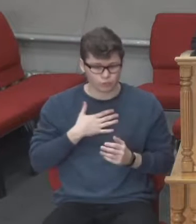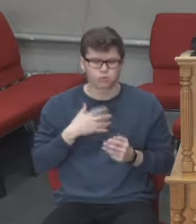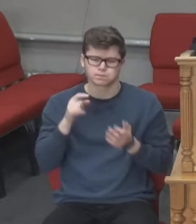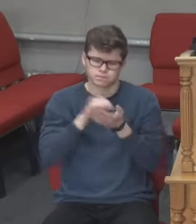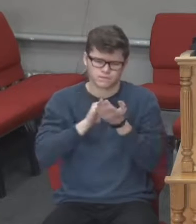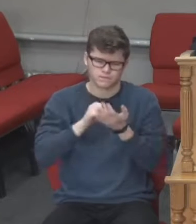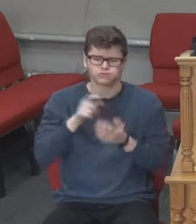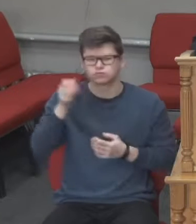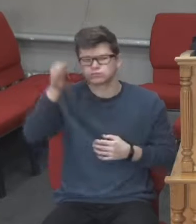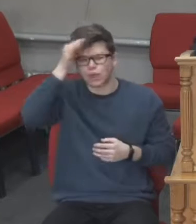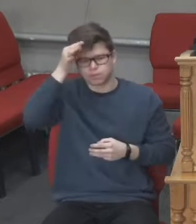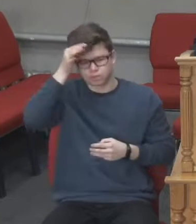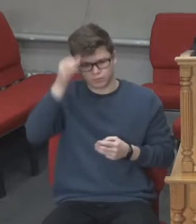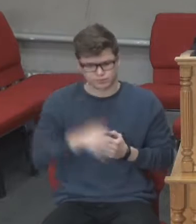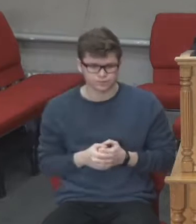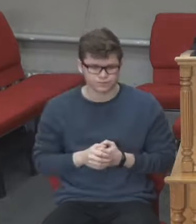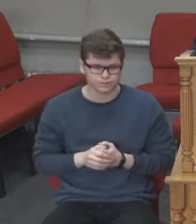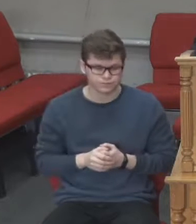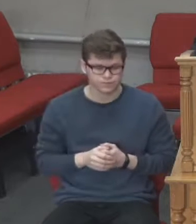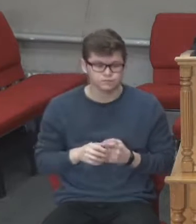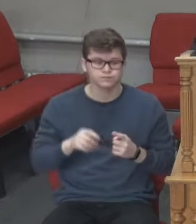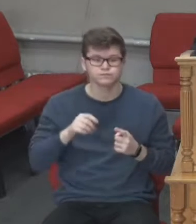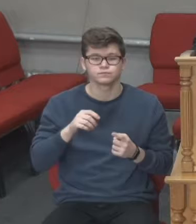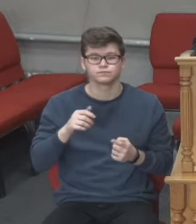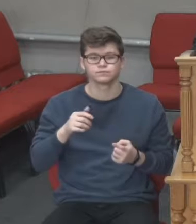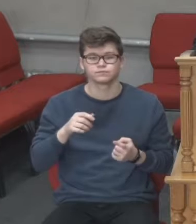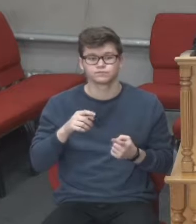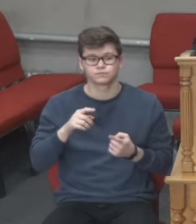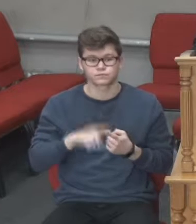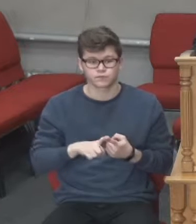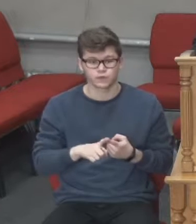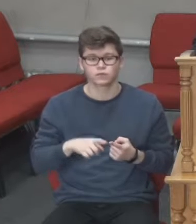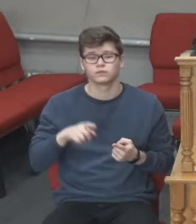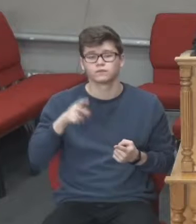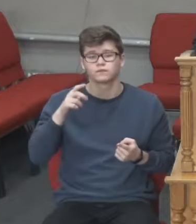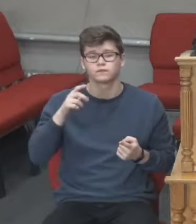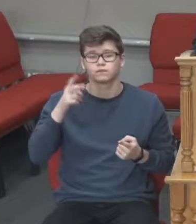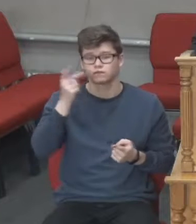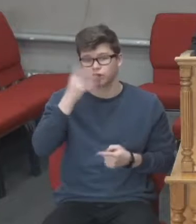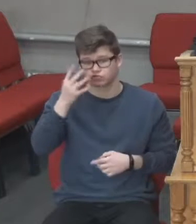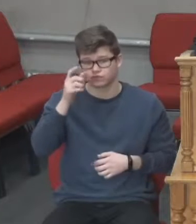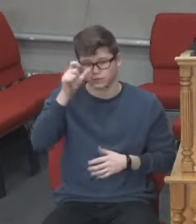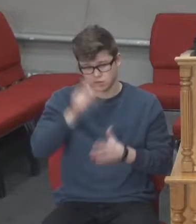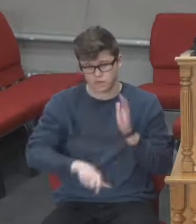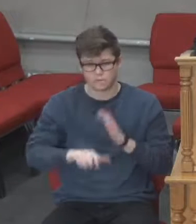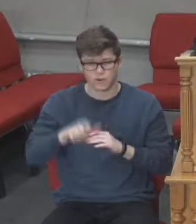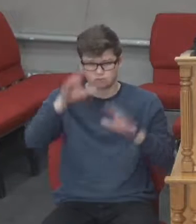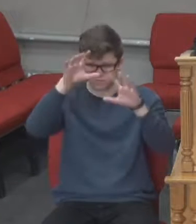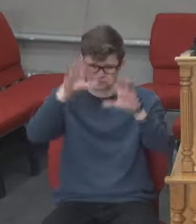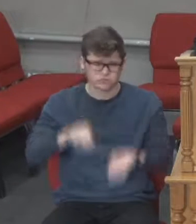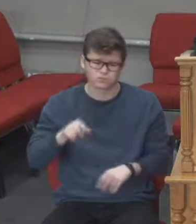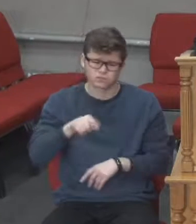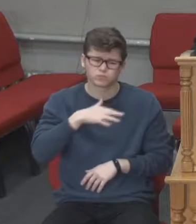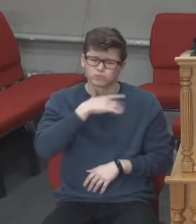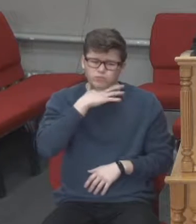з вами акцентували нашу увагу. Будь ласка, прочитайте 24 розділ Євангелія від Матвія. Там